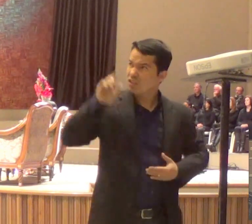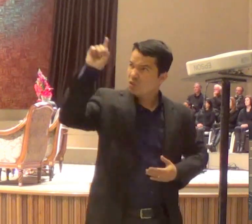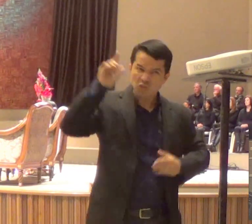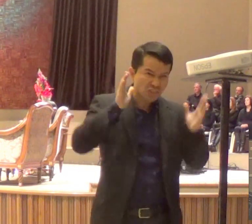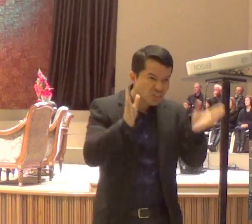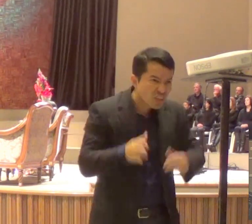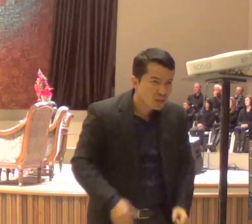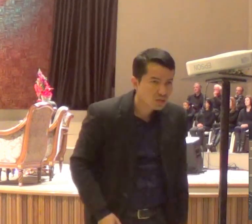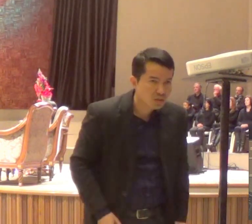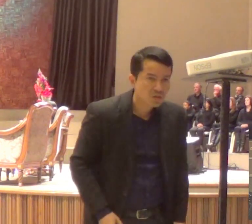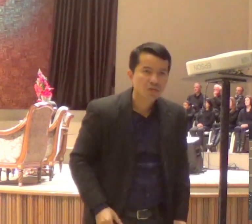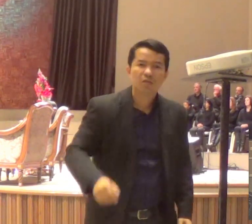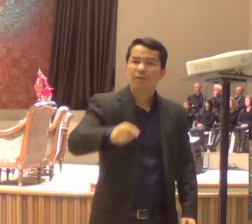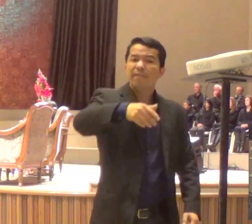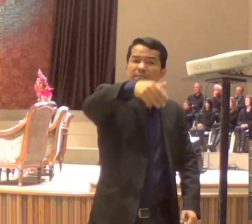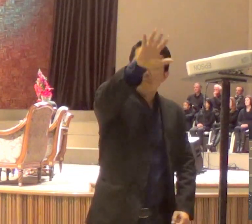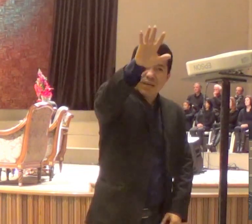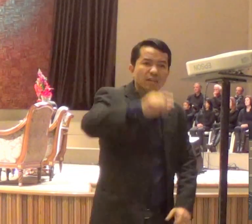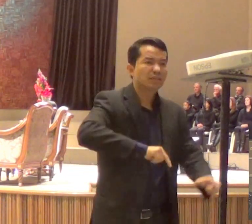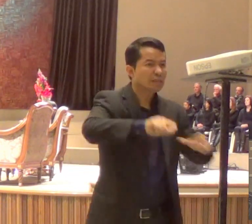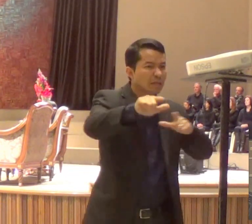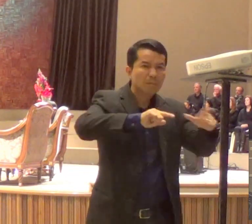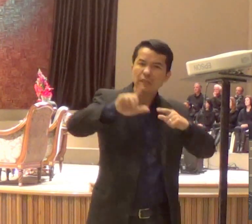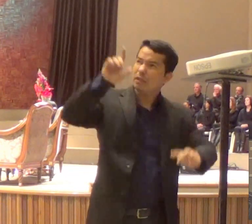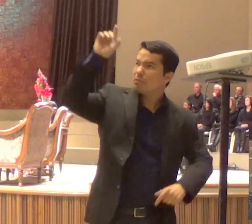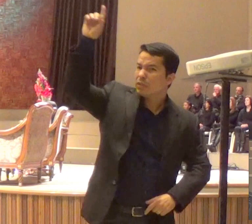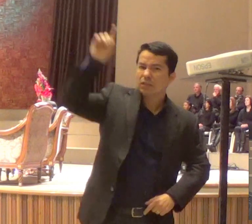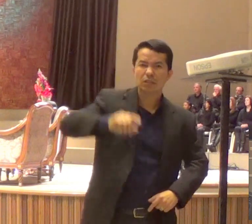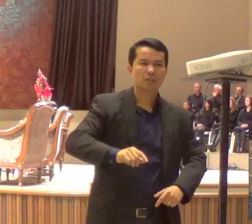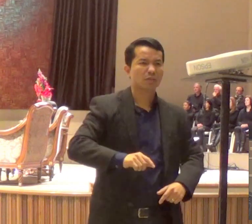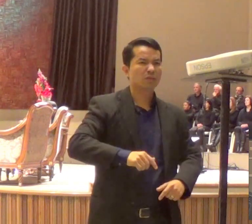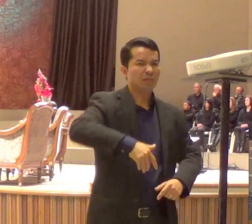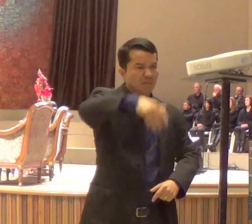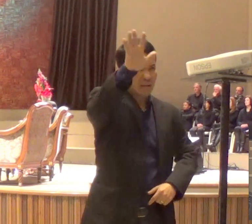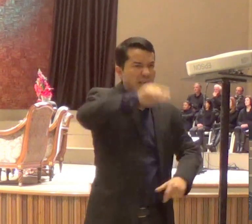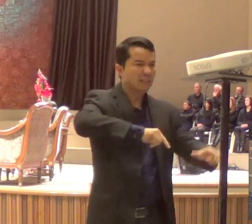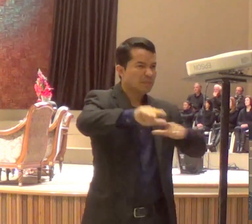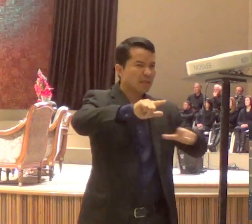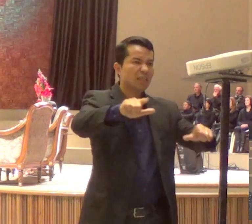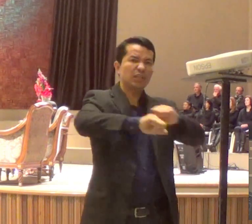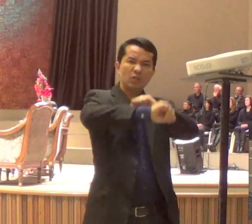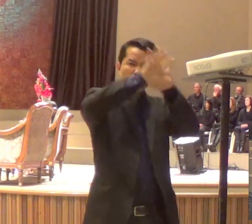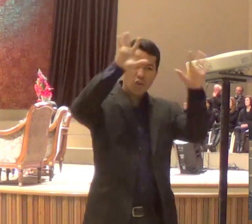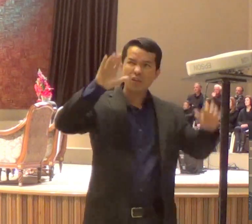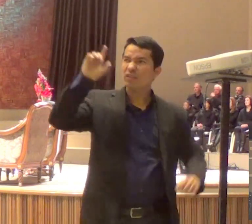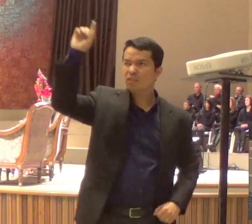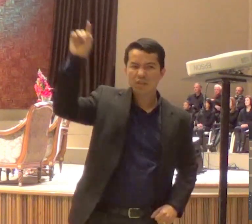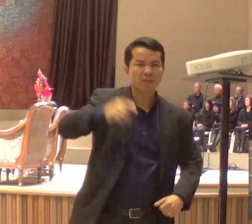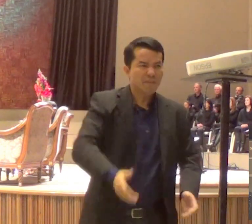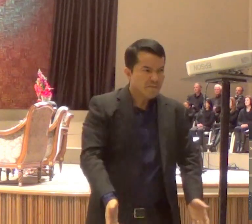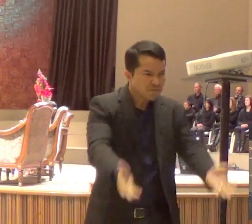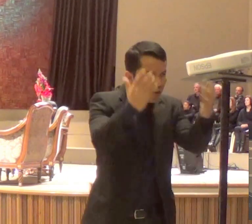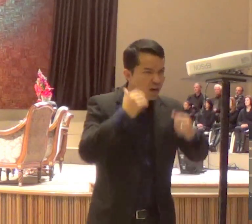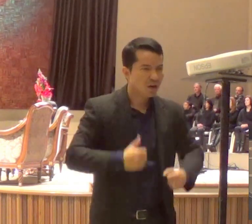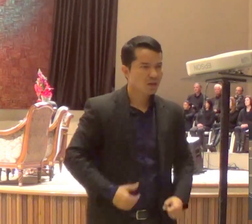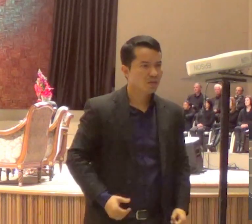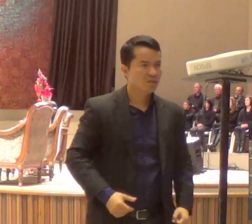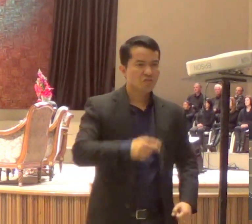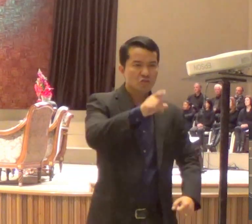como serviço, coisas simples, com a mão, você não imagina que coisa linda, eu vou dizer uma